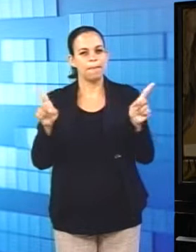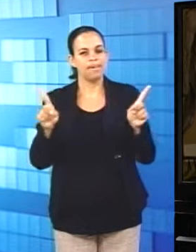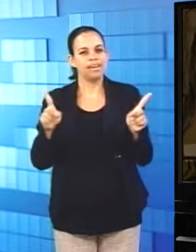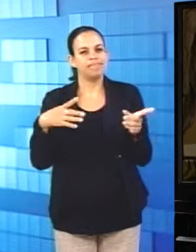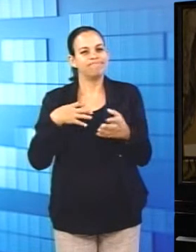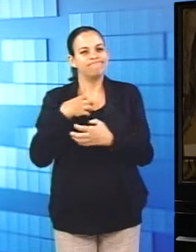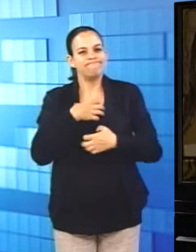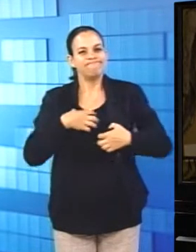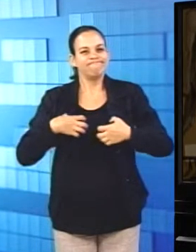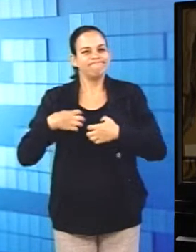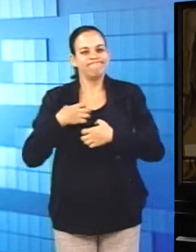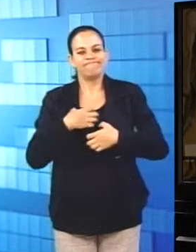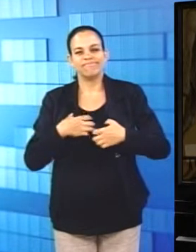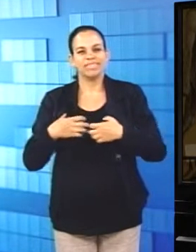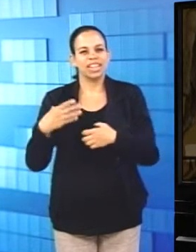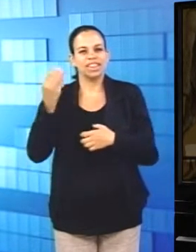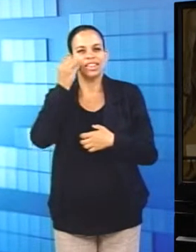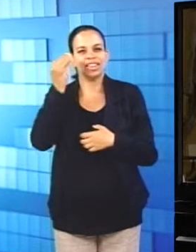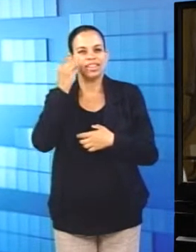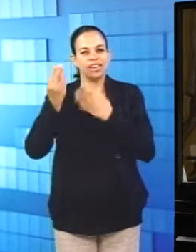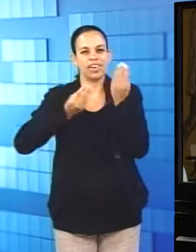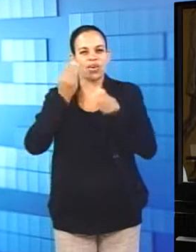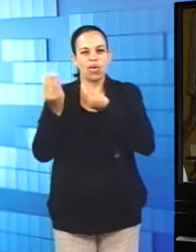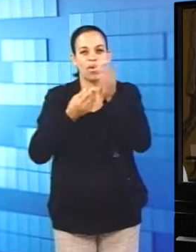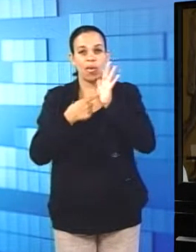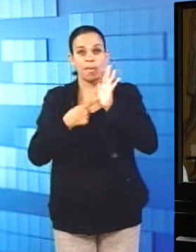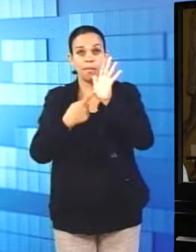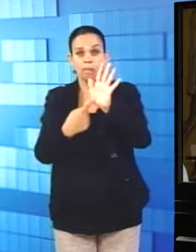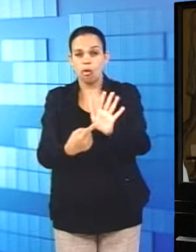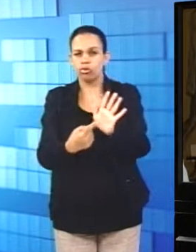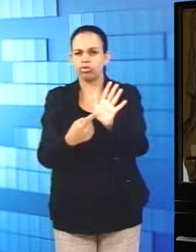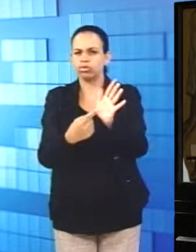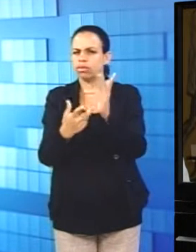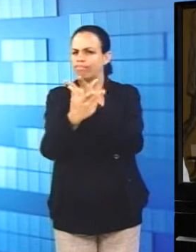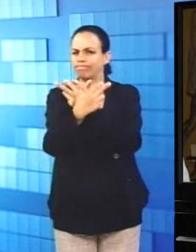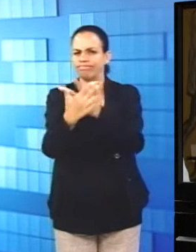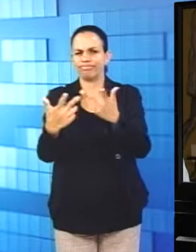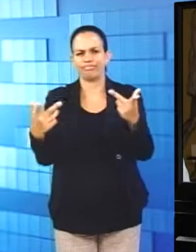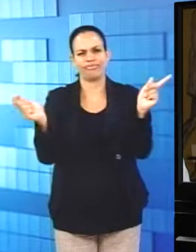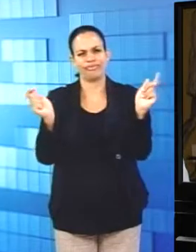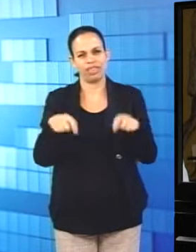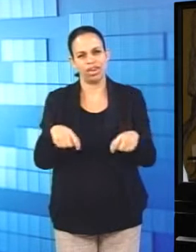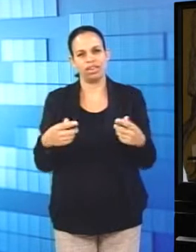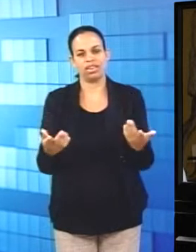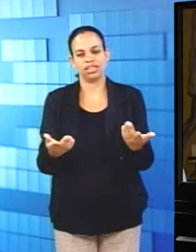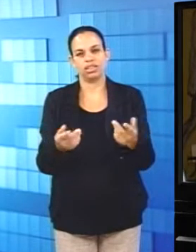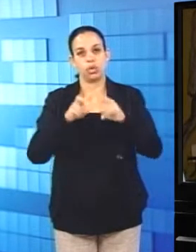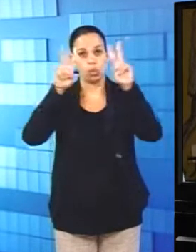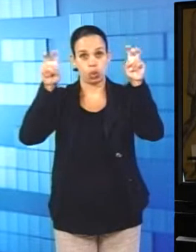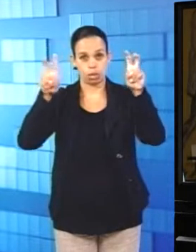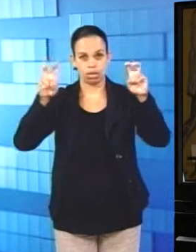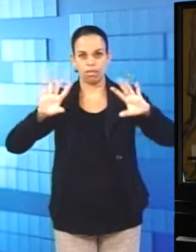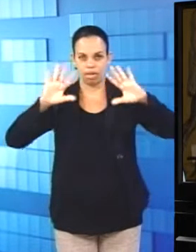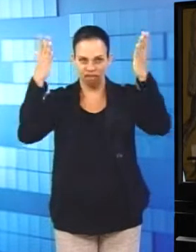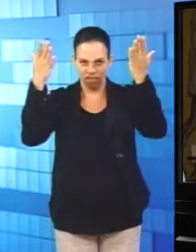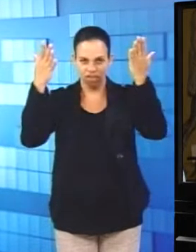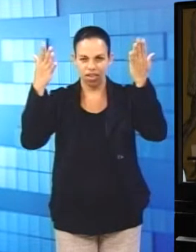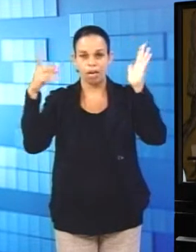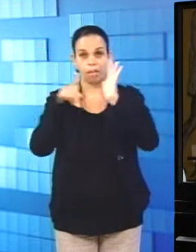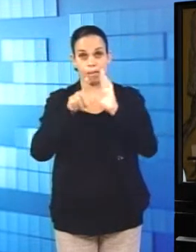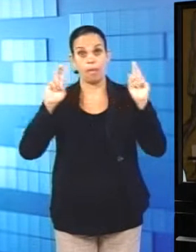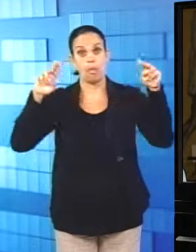inquietante tentar ilustrar tantas possibilidades, né. Então, é um tema do evento